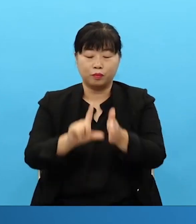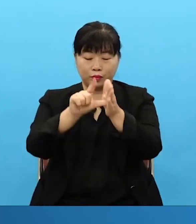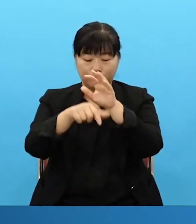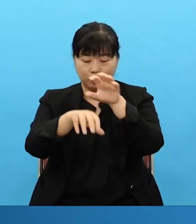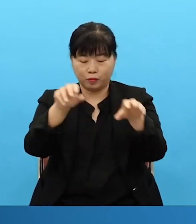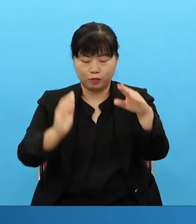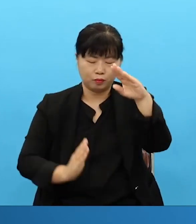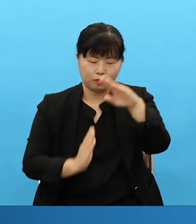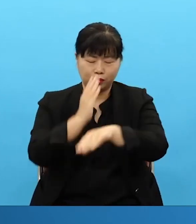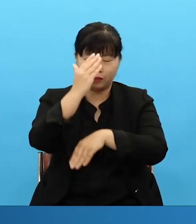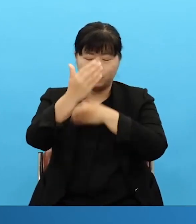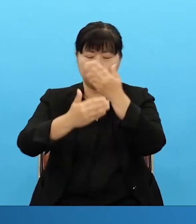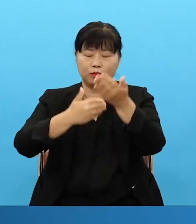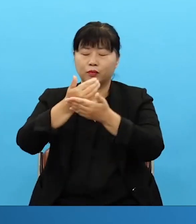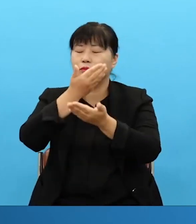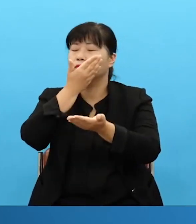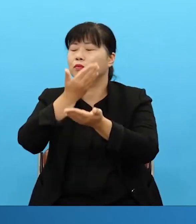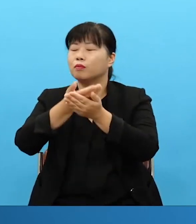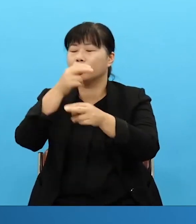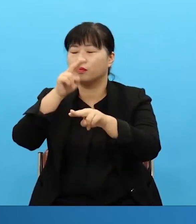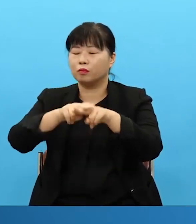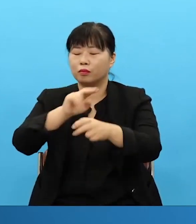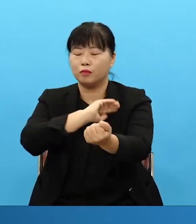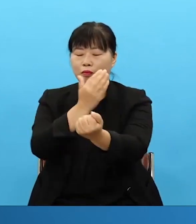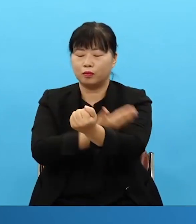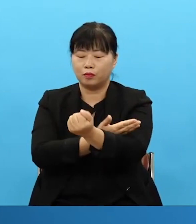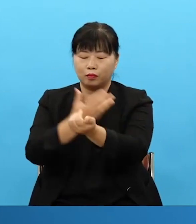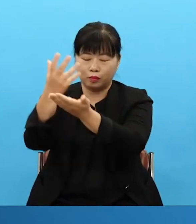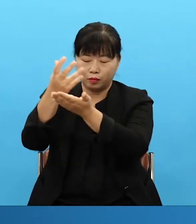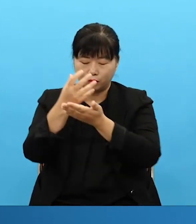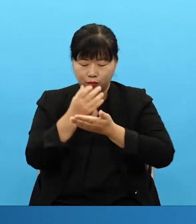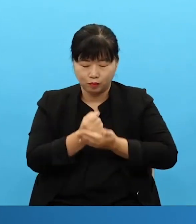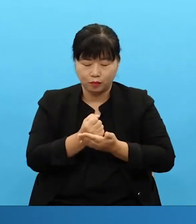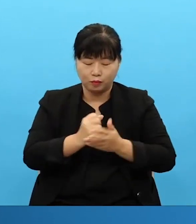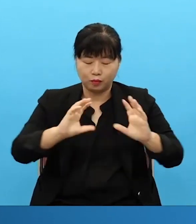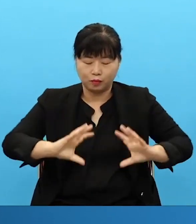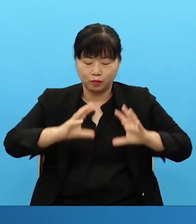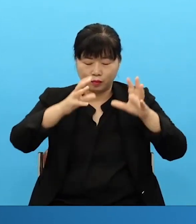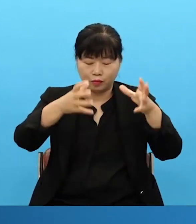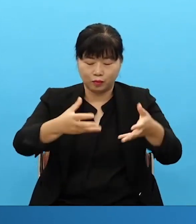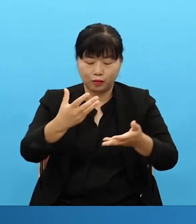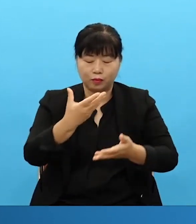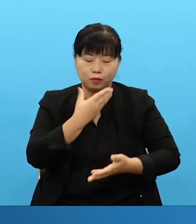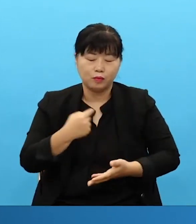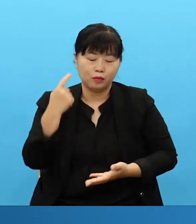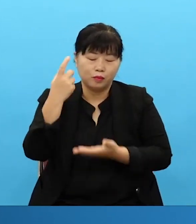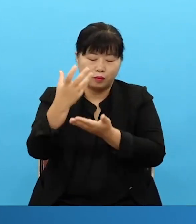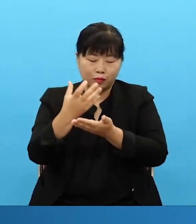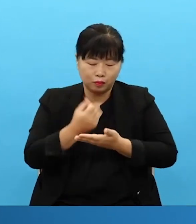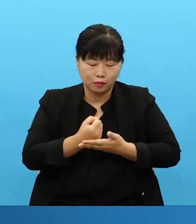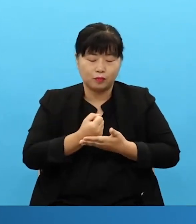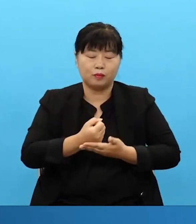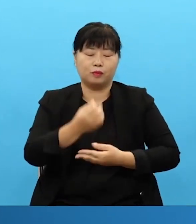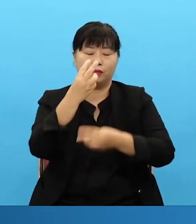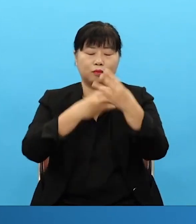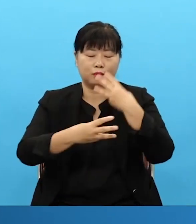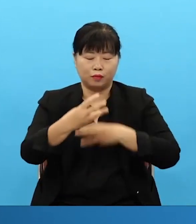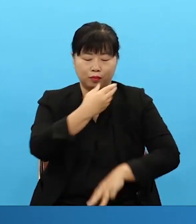능력으로 역사하셔서 전 세계의 복음 가진 제자들, 랩런트들이 70인의 축복을 회복하게